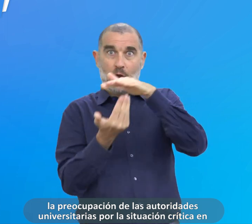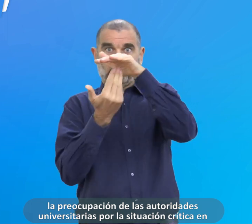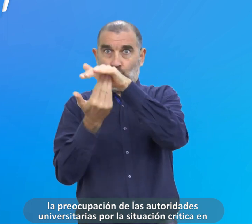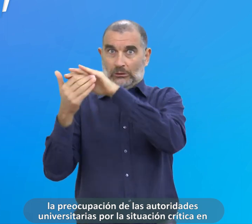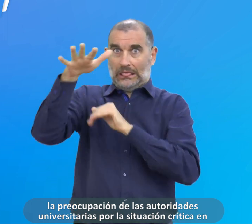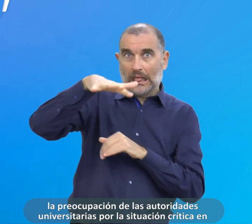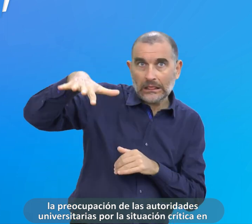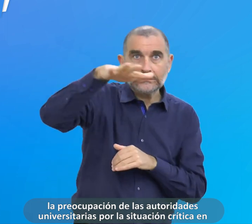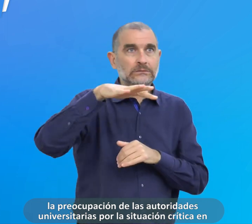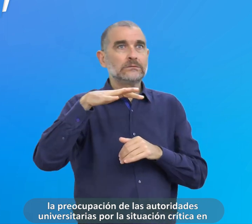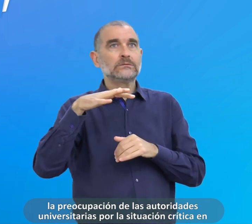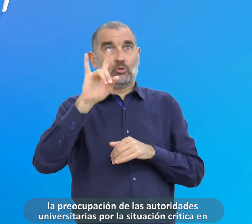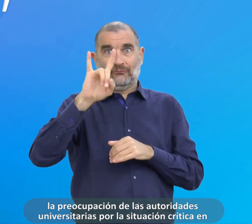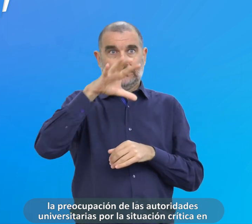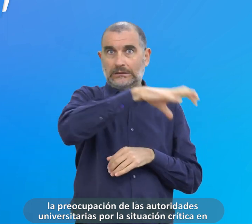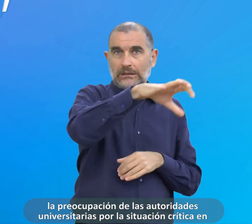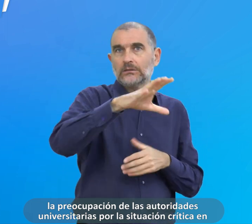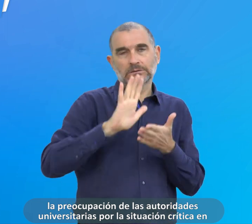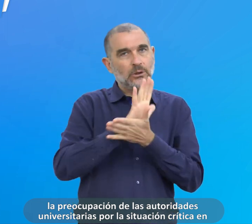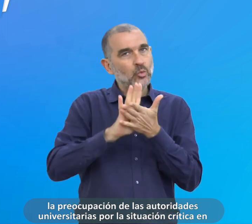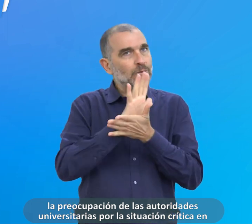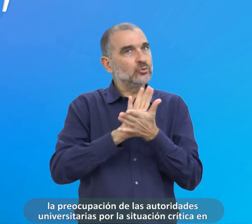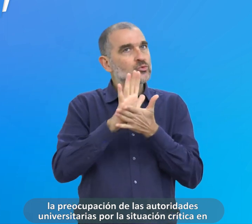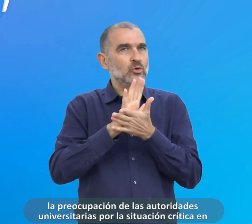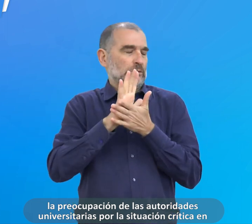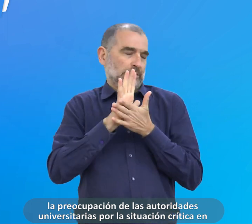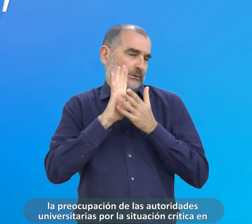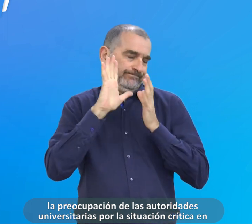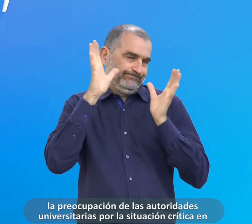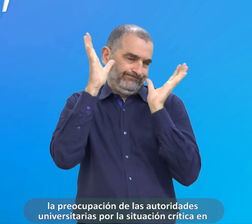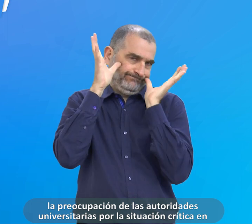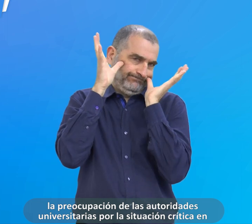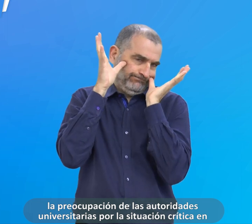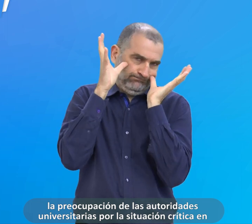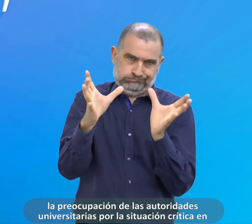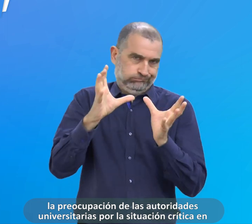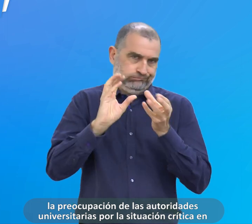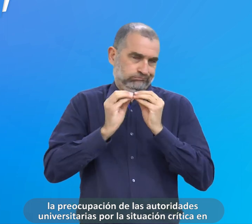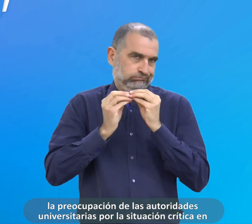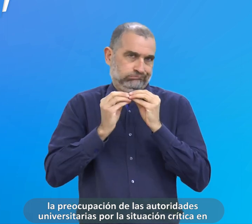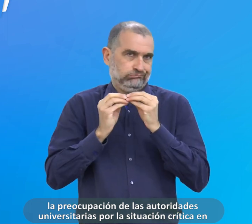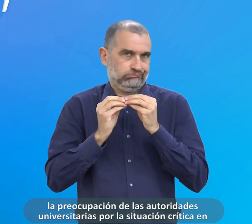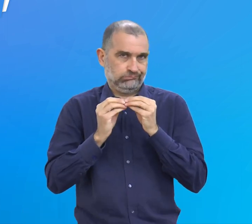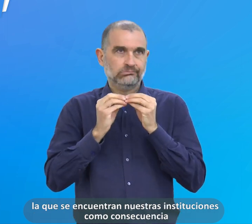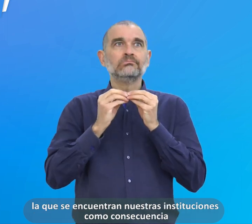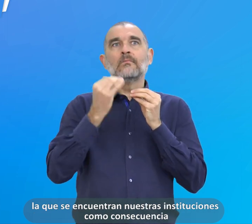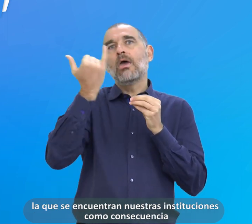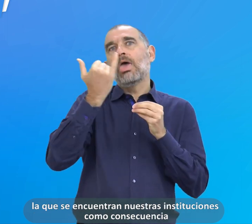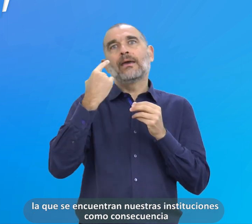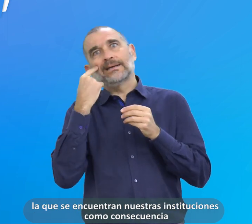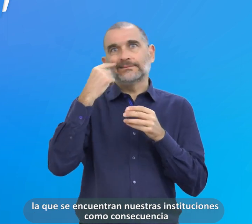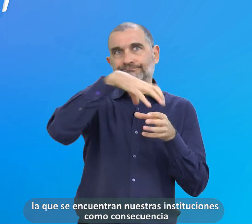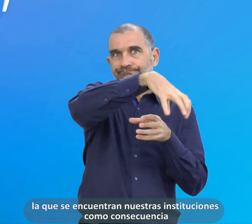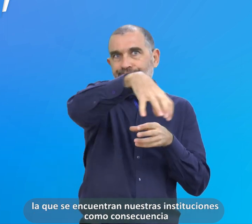preocupación de las autoridades universitarias por la situación crítica en la que se